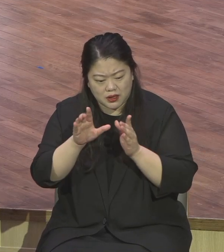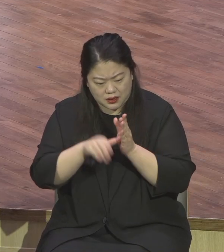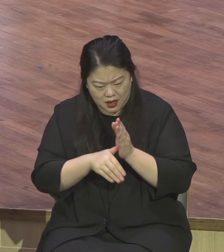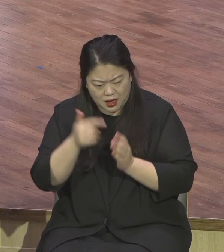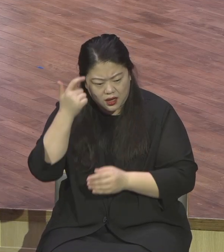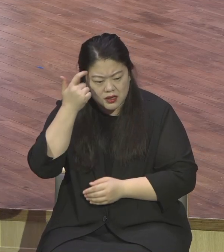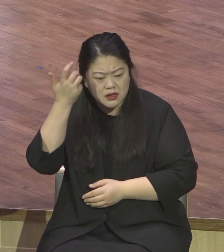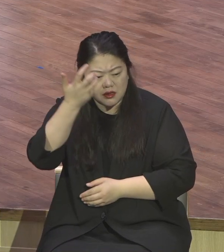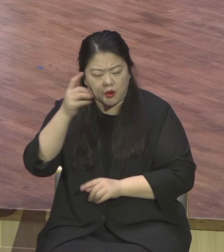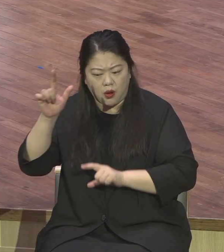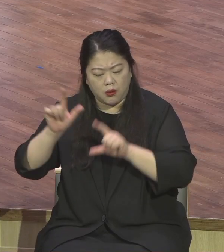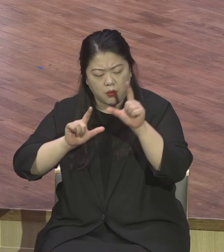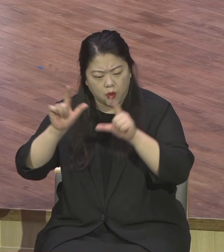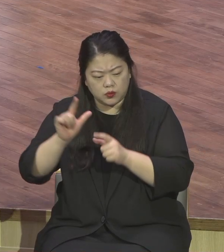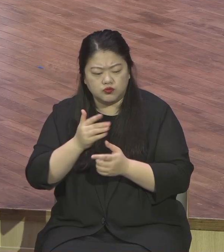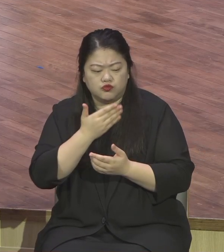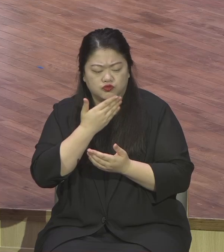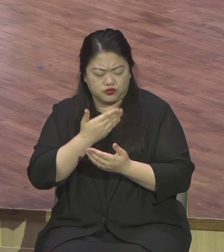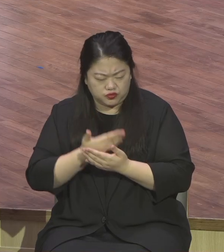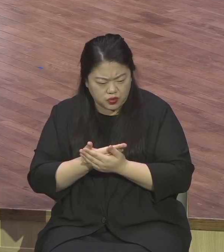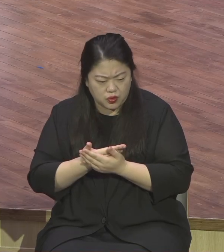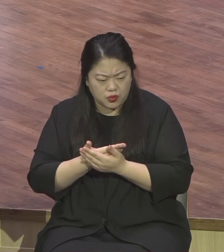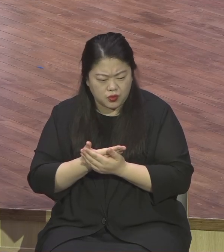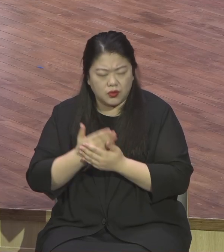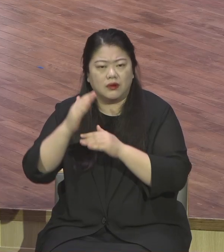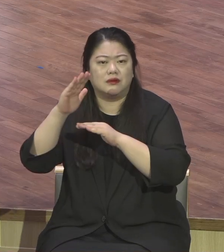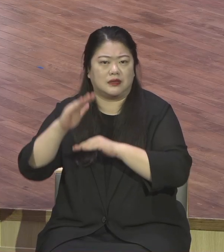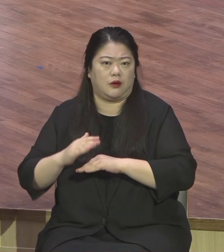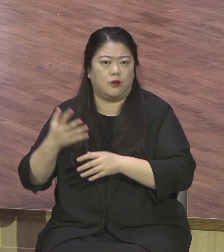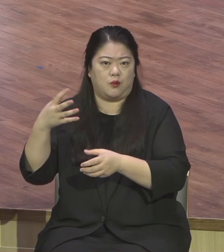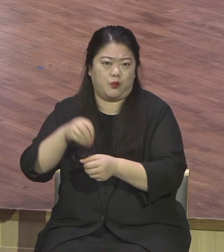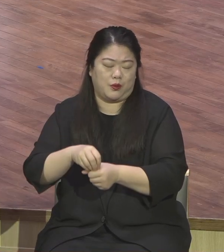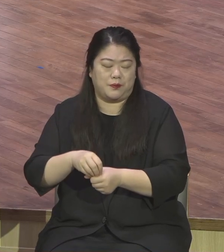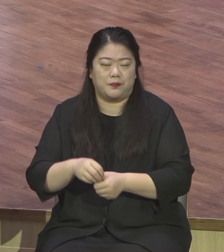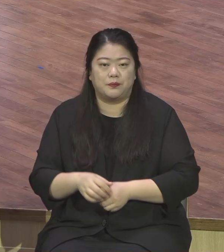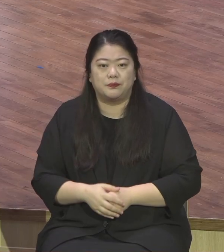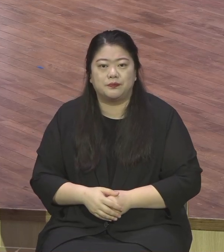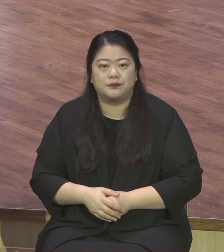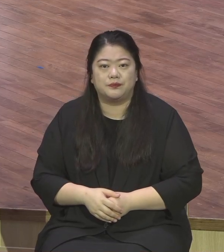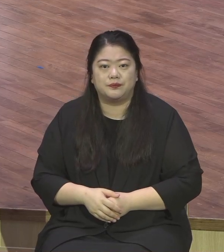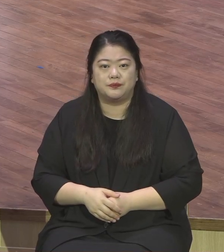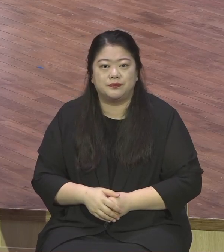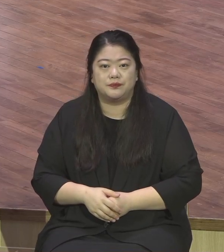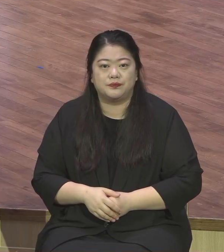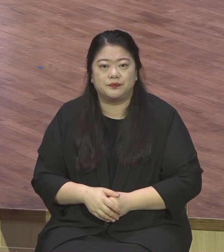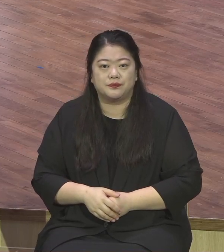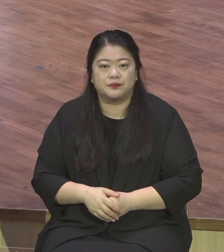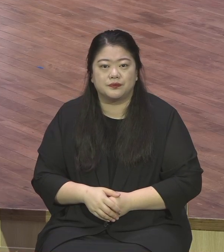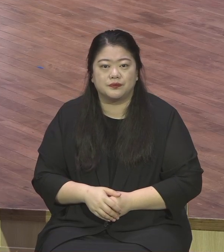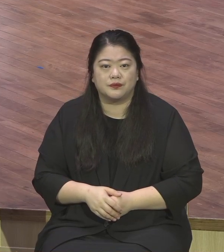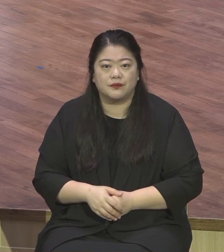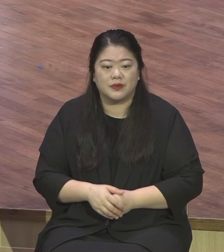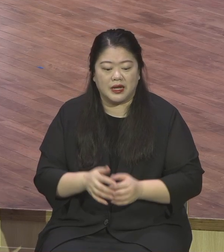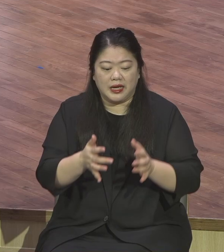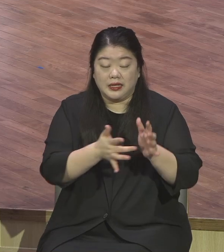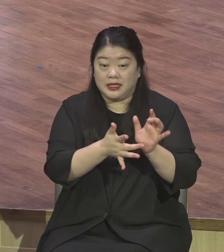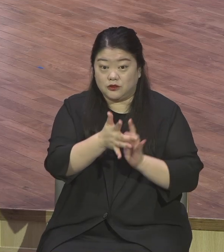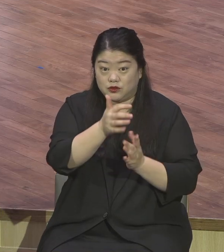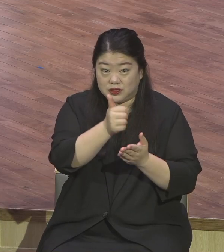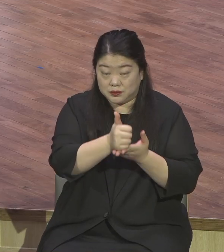이 사건이 일어난 시점은 예수님께서 대제사장 가야바의 집에서 불법